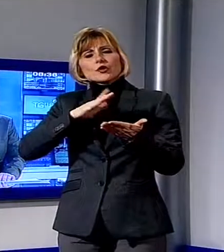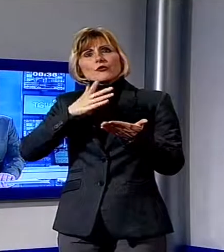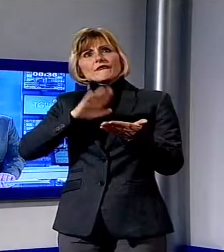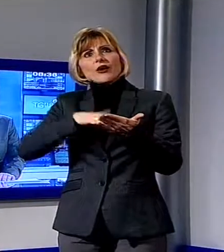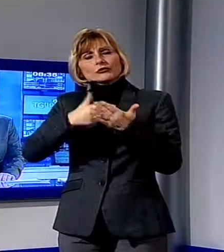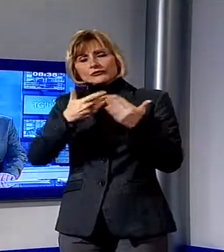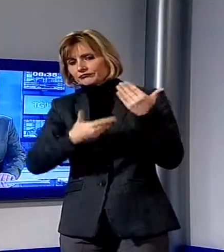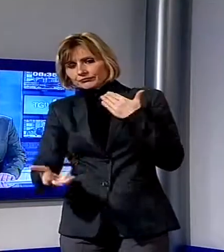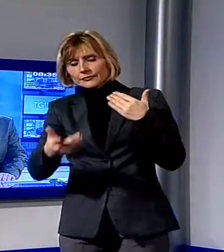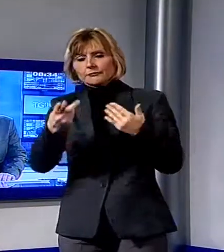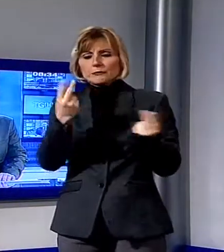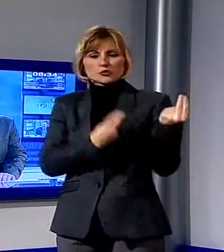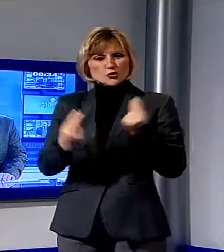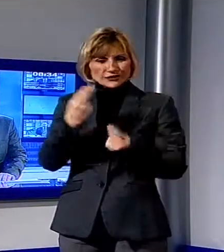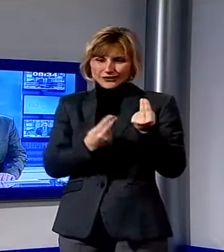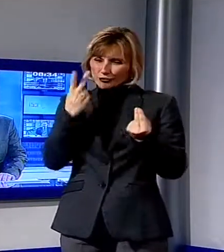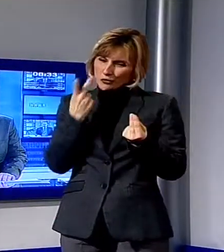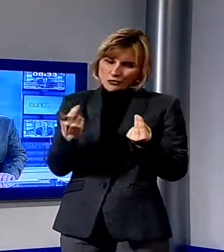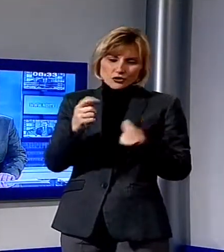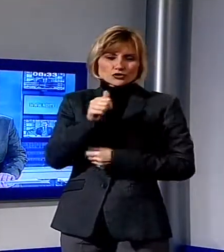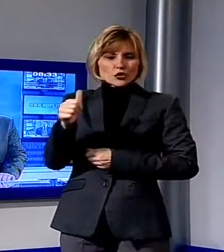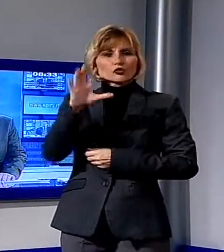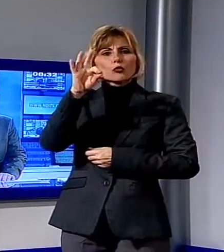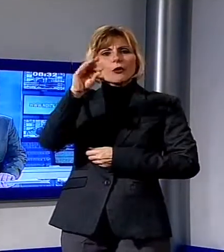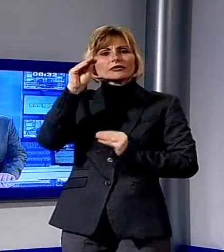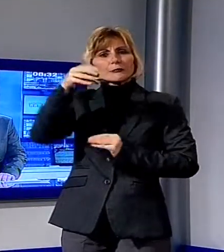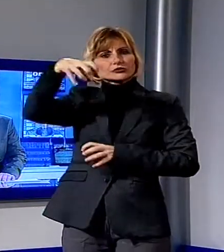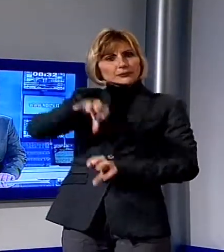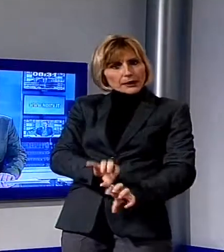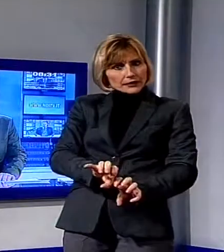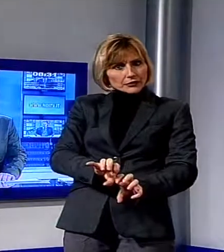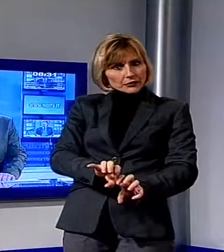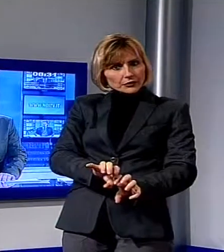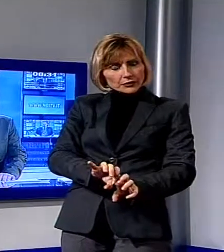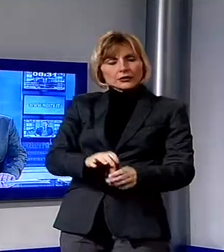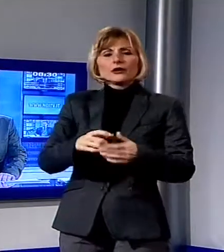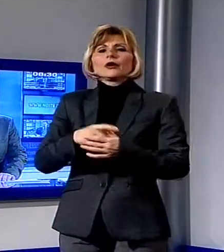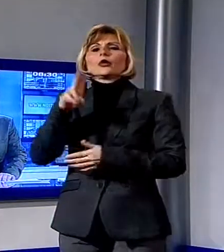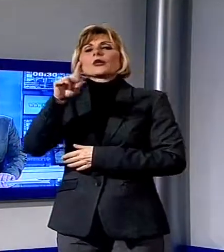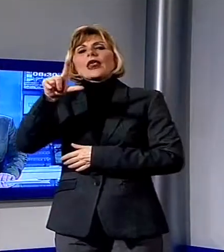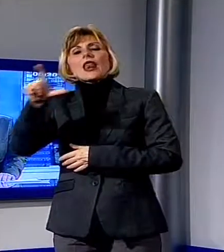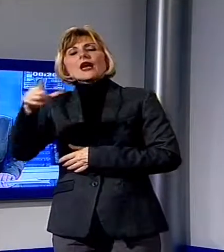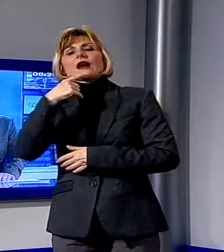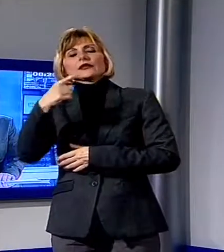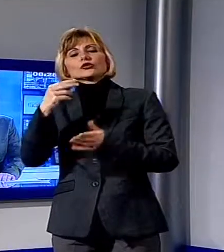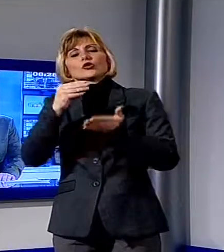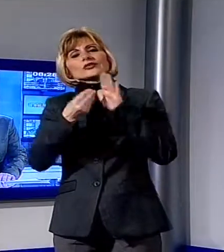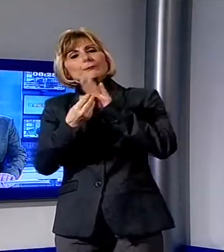di progettazione sono stati realizzati 50 posti in meno di quanto necessario. La Will spiega che i dipendenti dell'ospedale sono